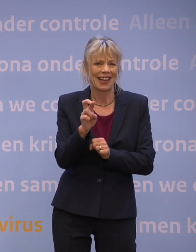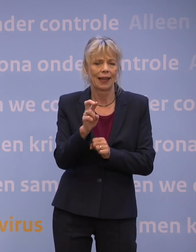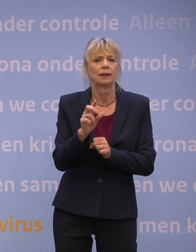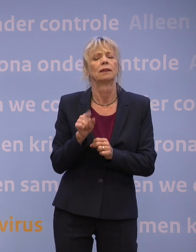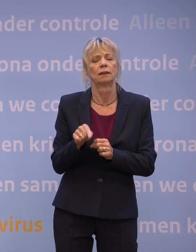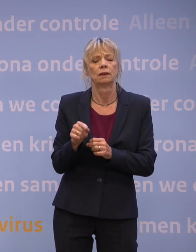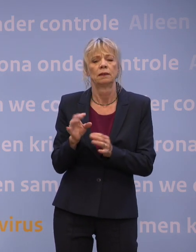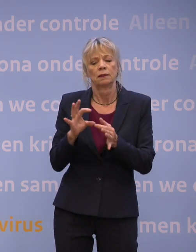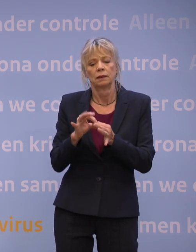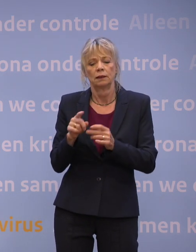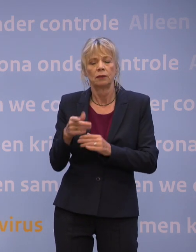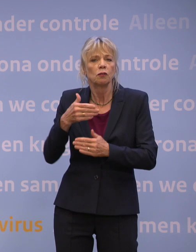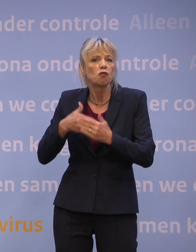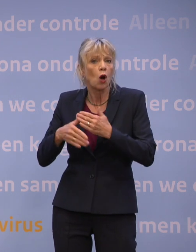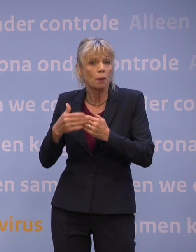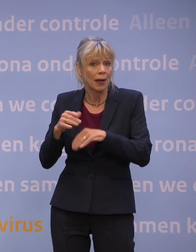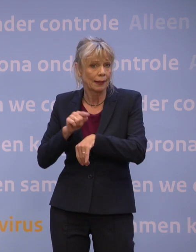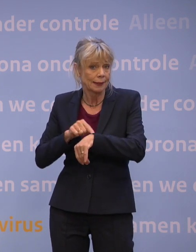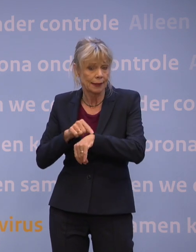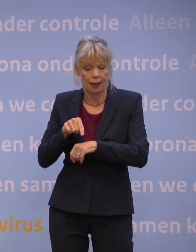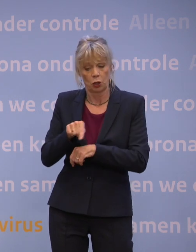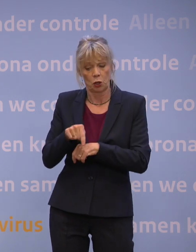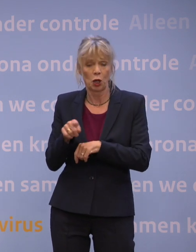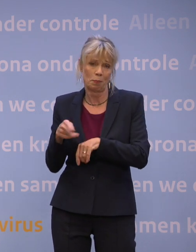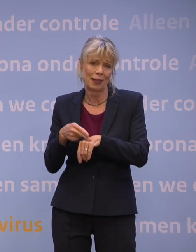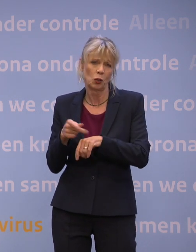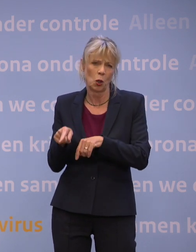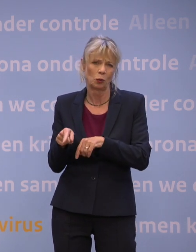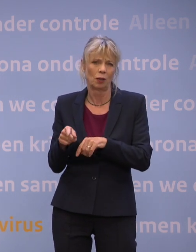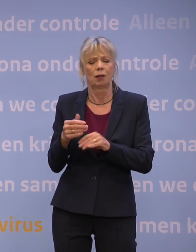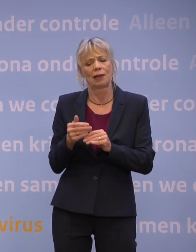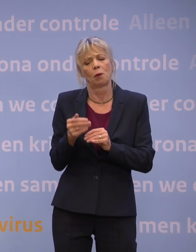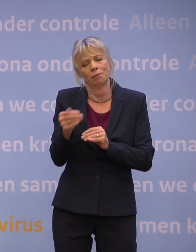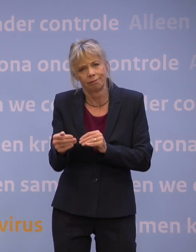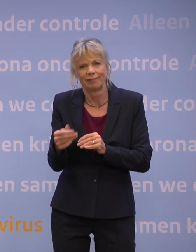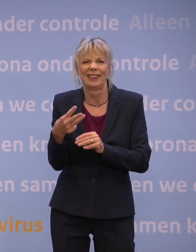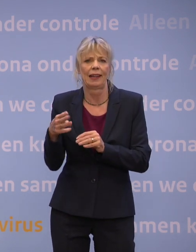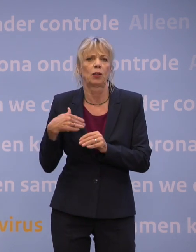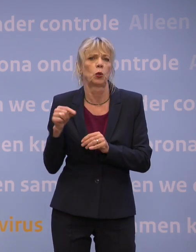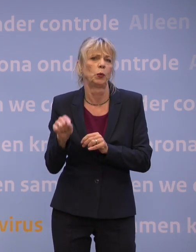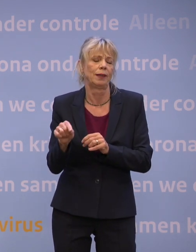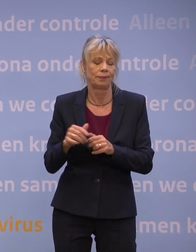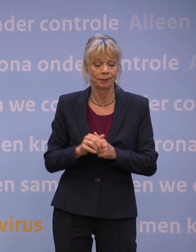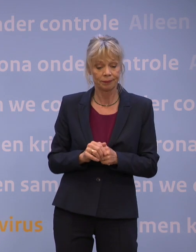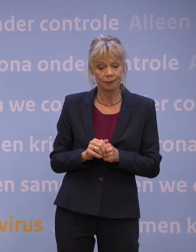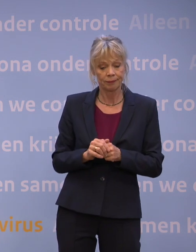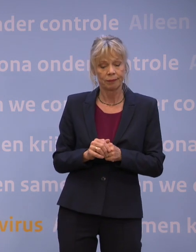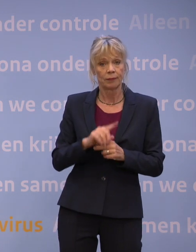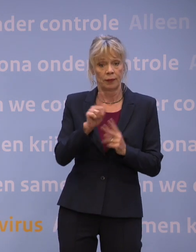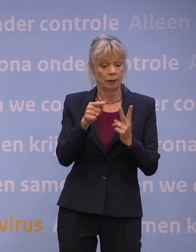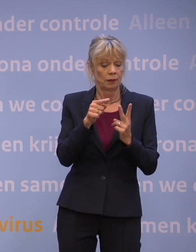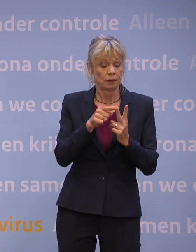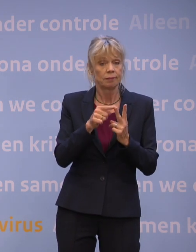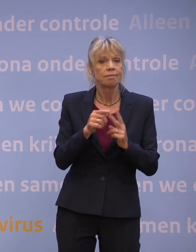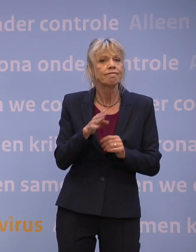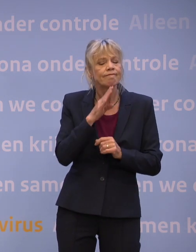voorbereidingstijd die gemeenten nodig hebben. En dan punt twee. Daar waar de anderhalve